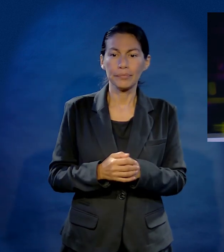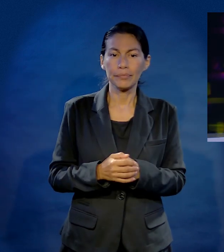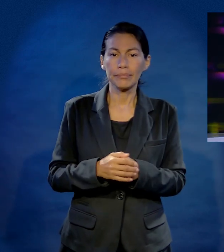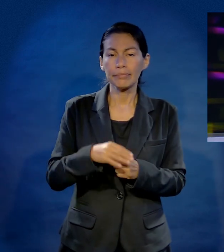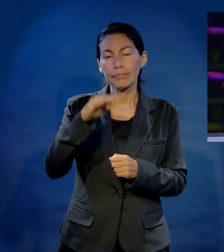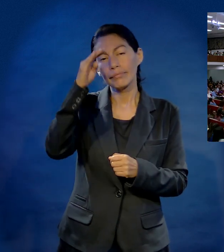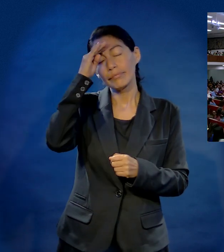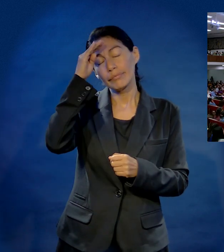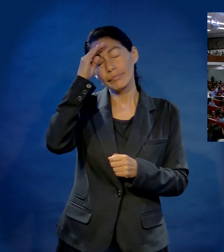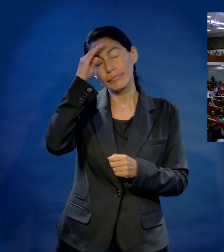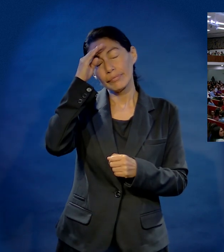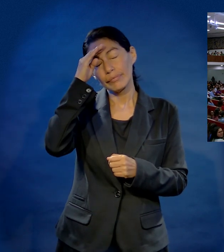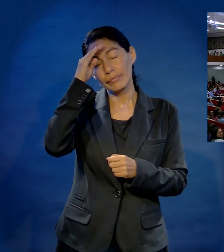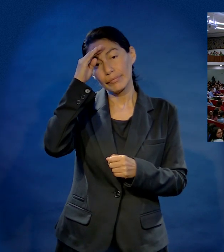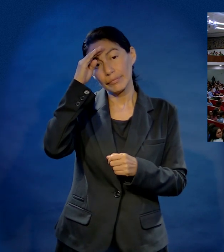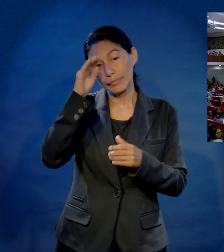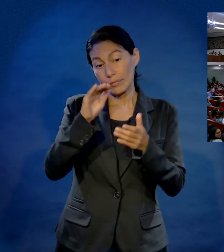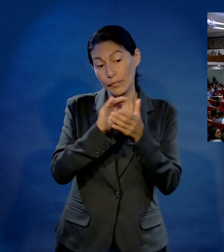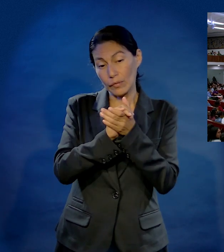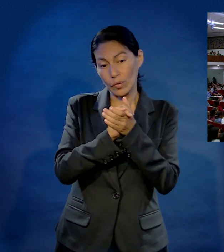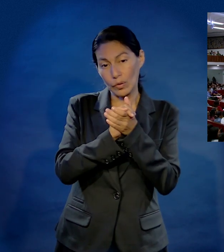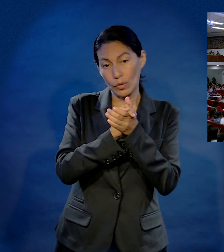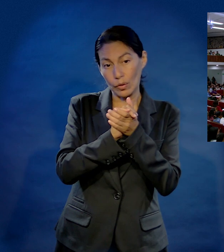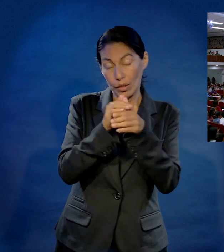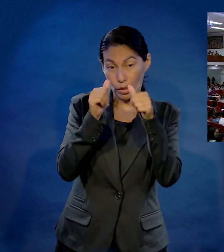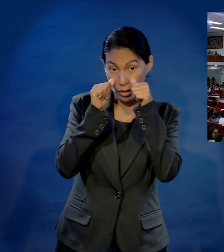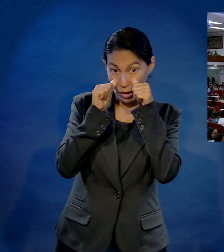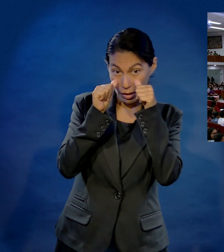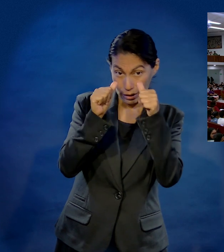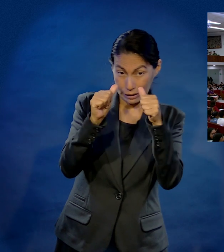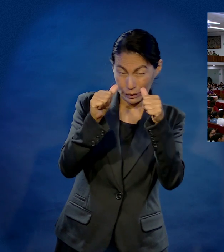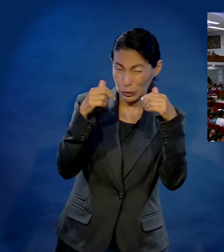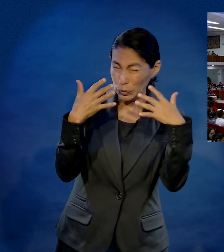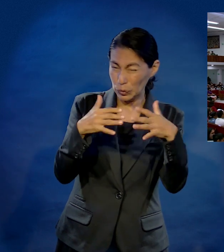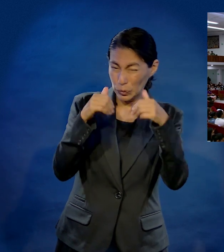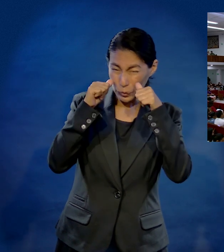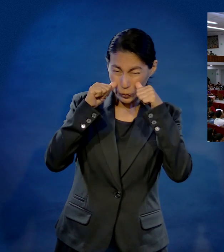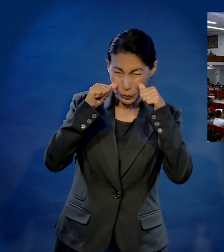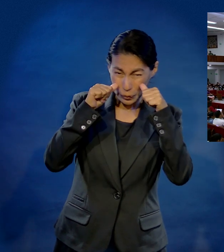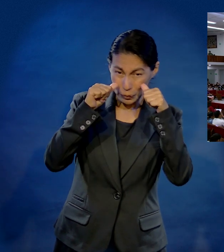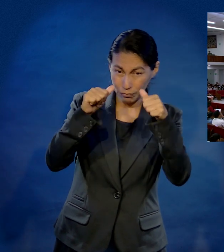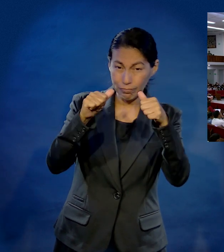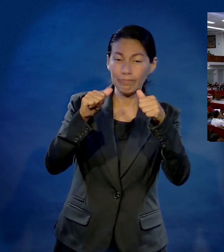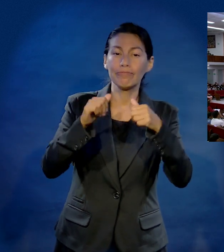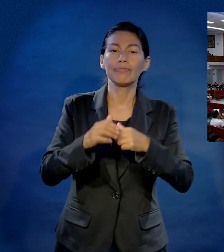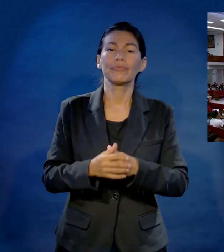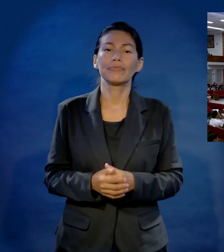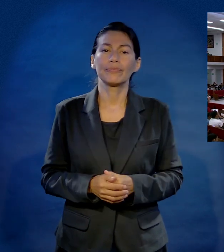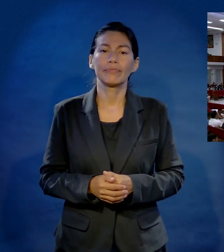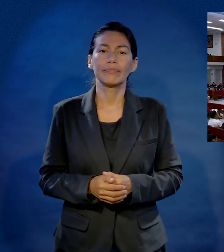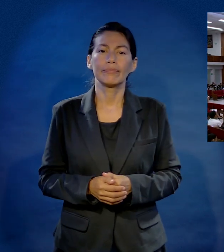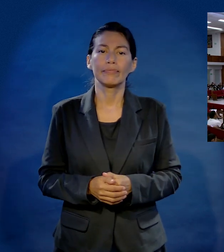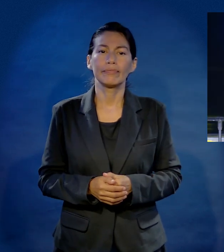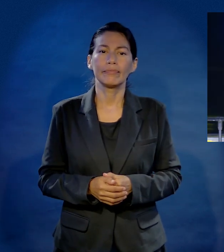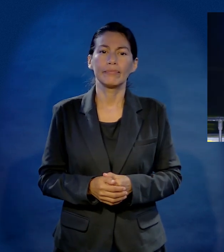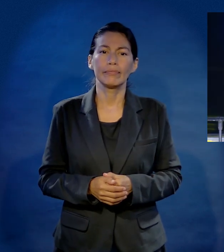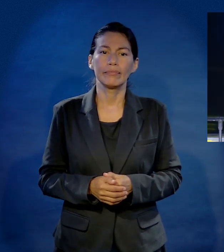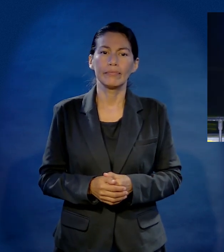pensando sobre todo en un matrimonio. Solo dos. Ojo, pestaña y ceja, muchísima, muchísima oreja. Este es el primero.